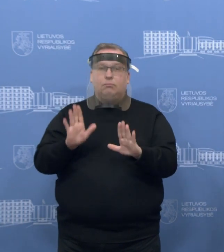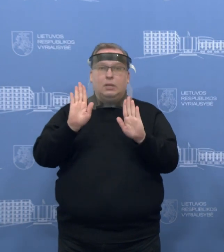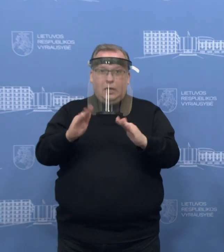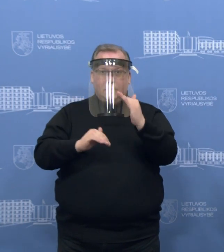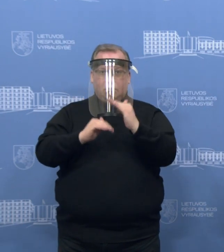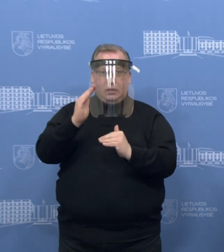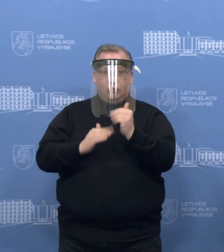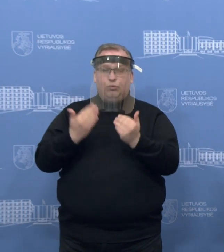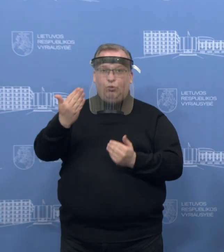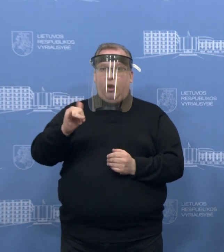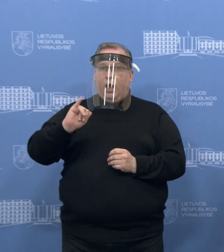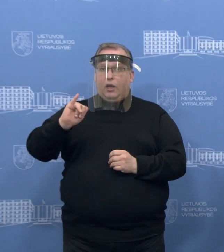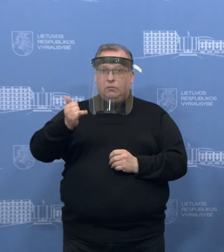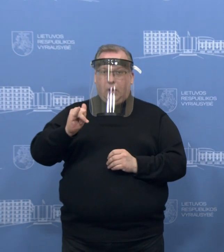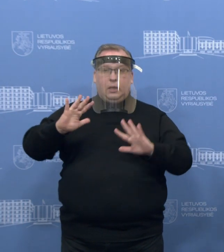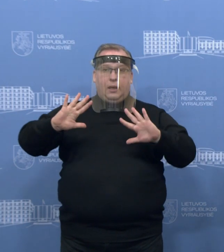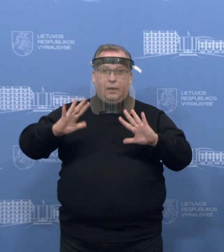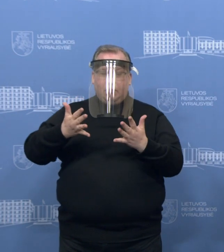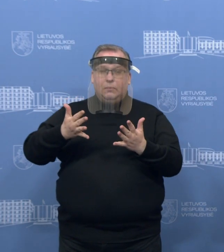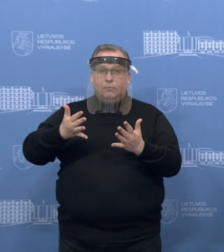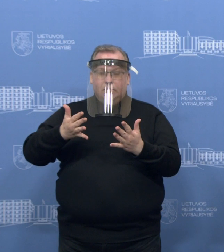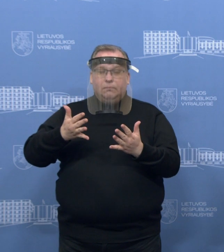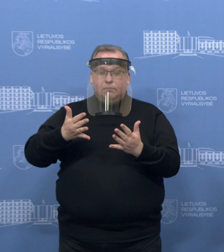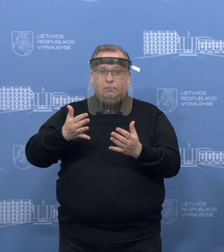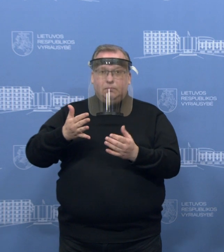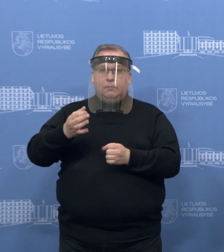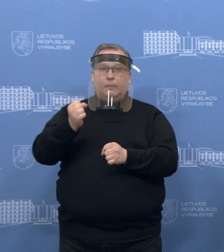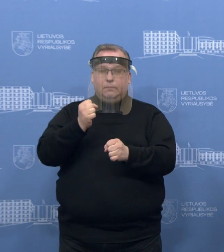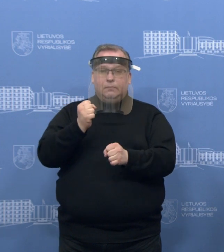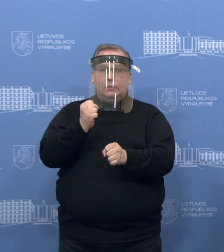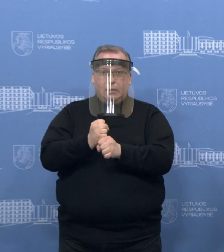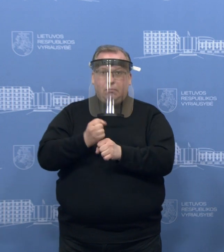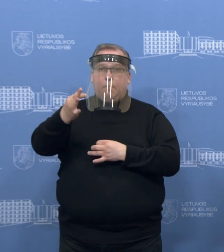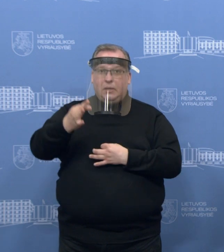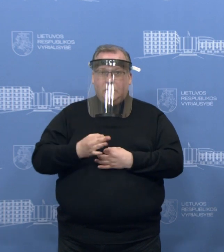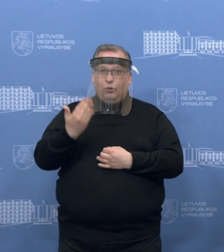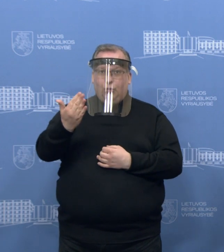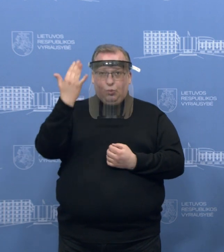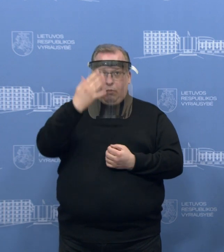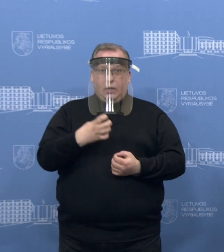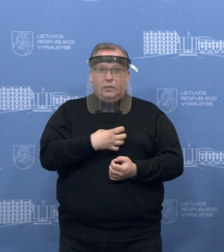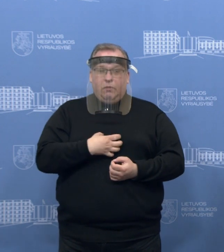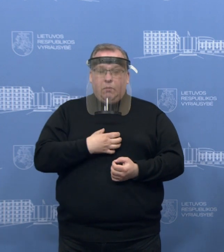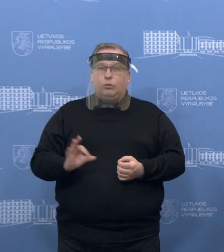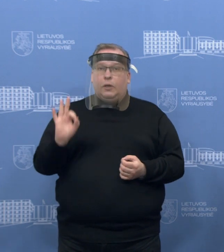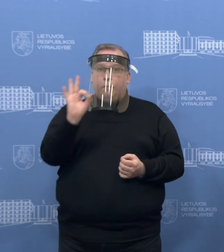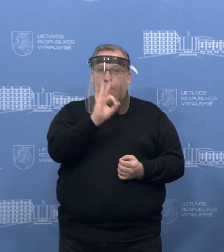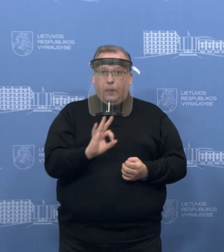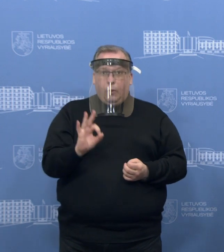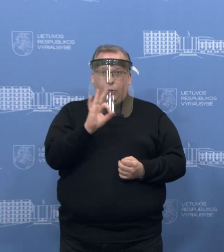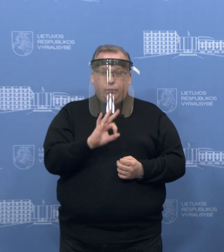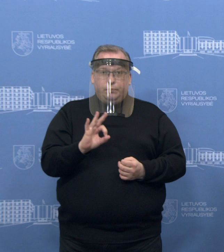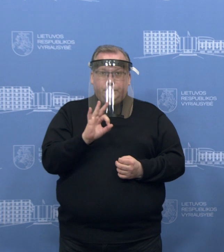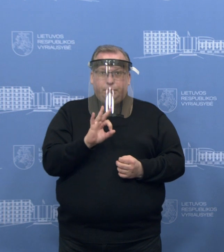specialistų, ekspertų, kurie dirba kartu, jų nuomonė bus svarbiausia. Kalbant apie